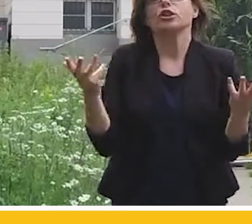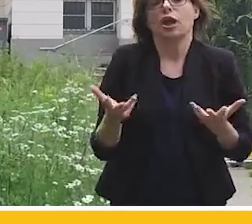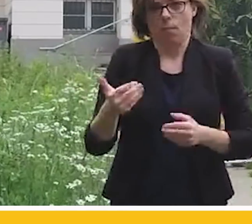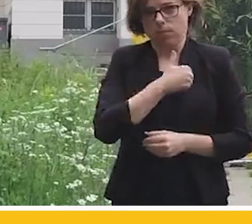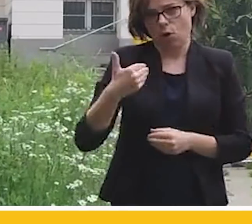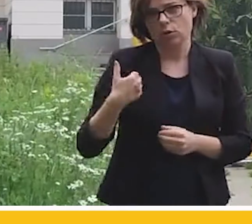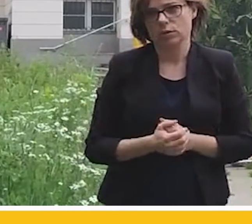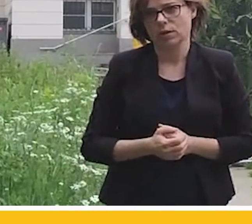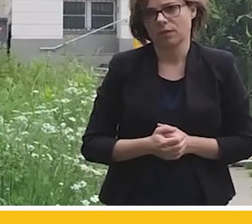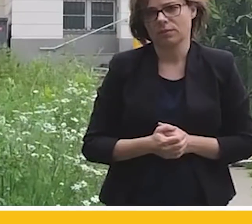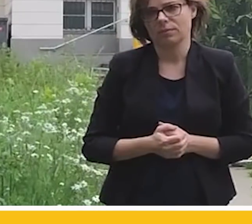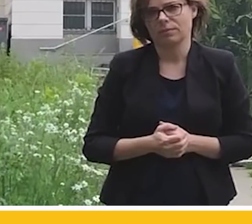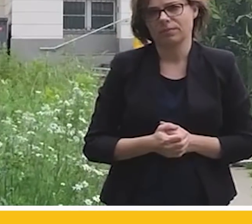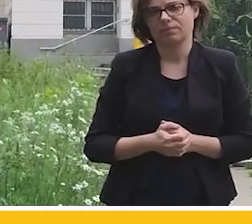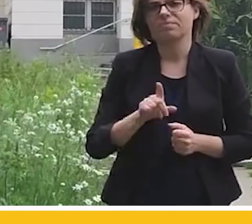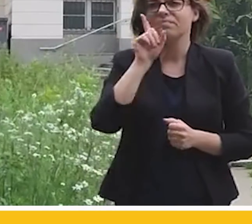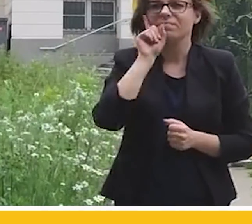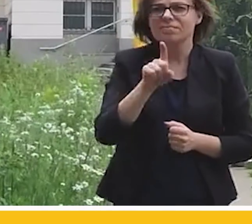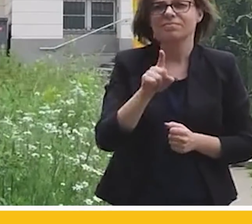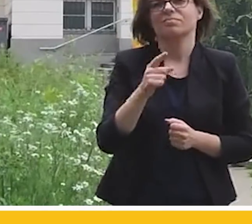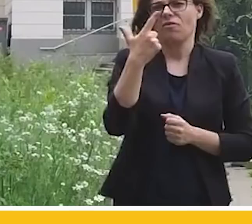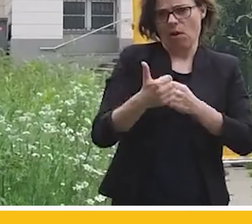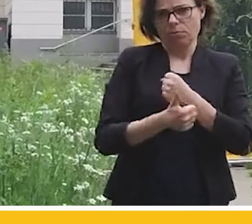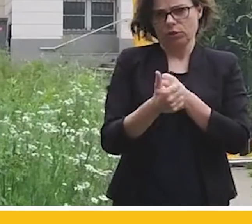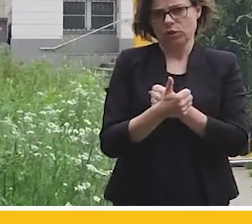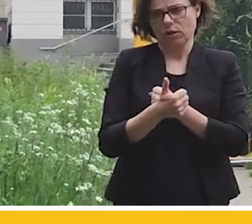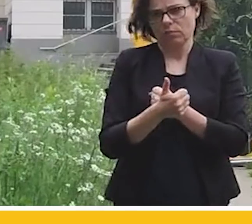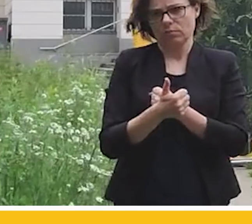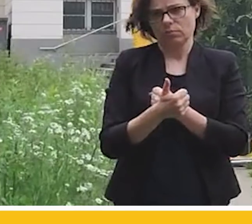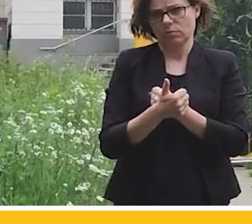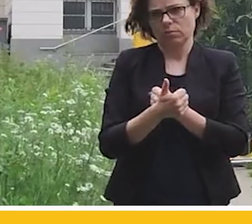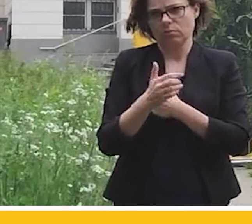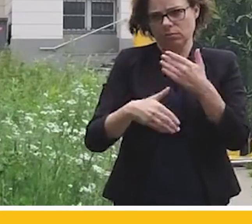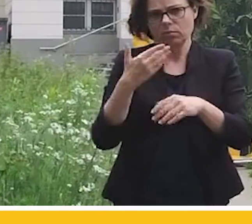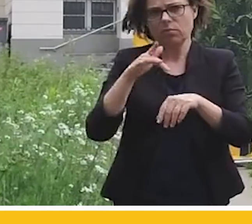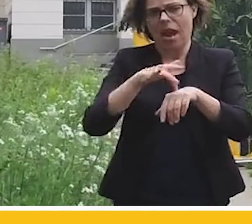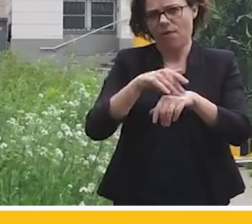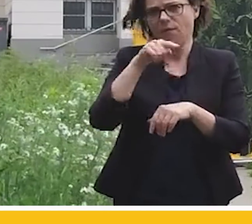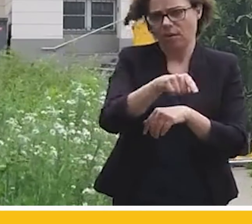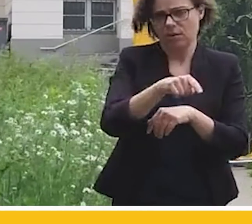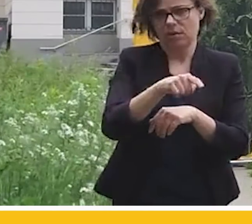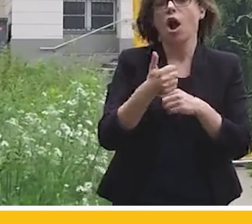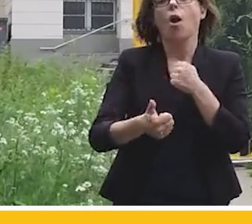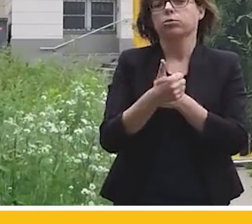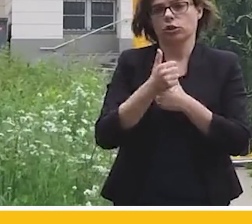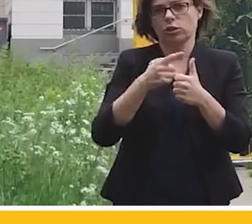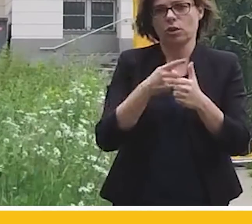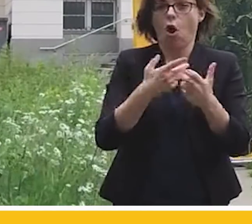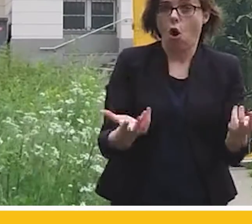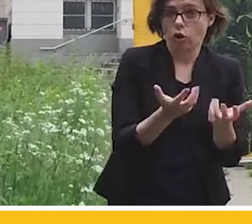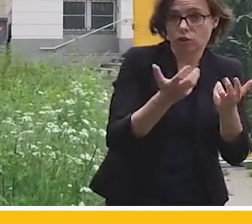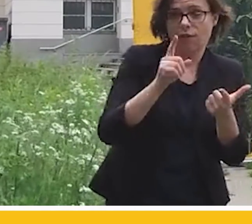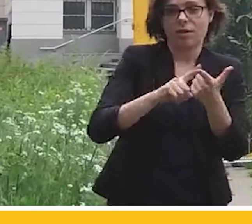Tak naprawdę dwie przyczyny, które do tego prowadzą, to jest ogrzewanie i to jest